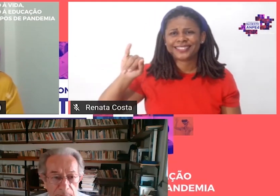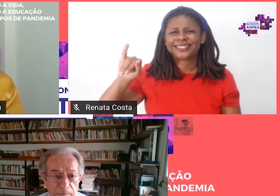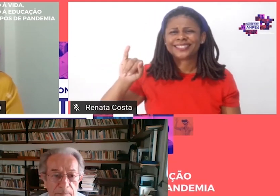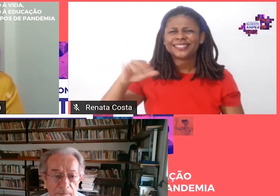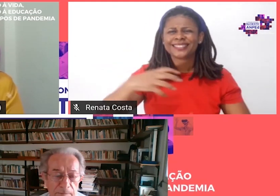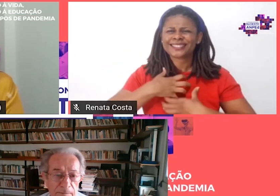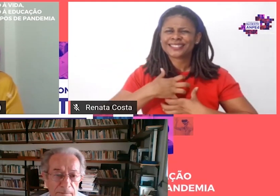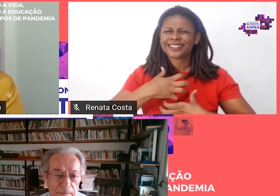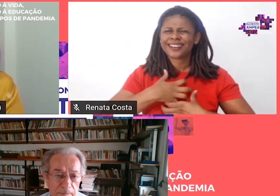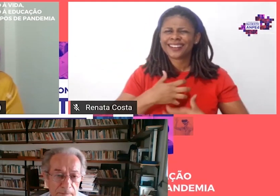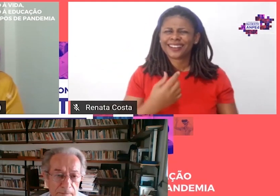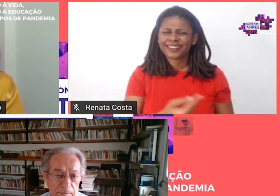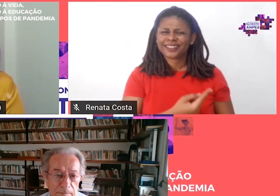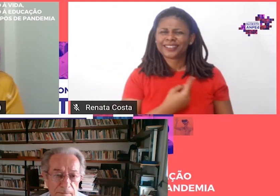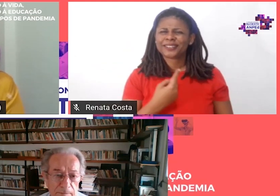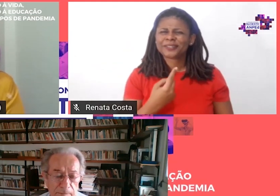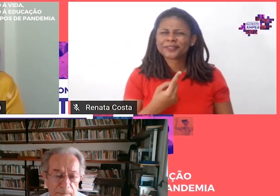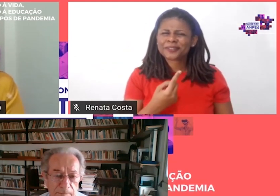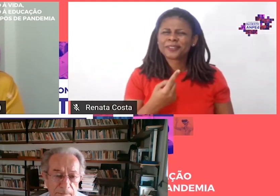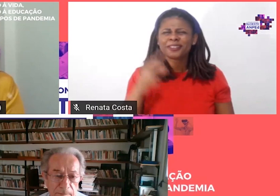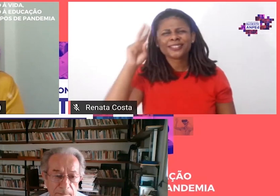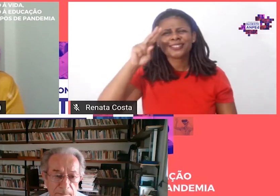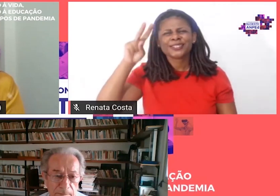gente essa história